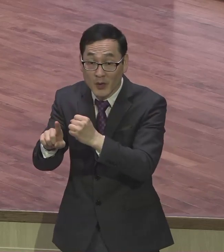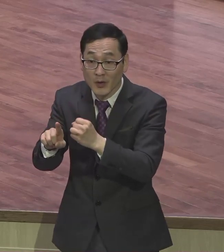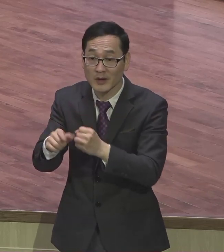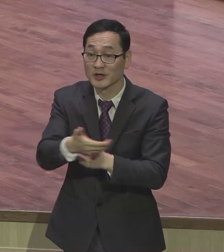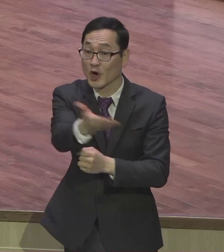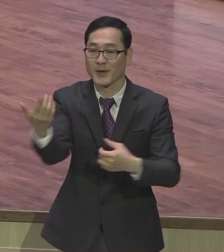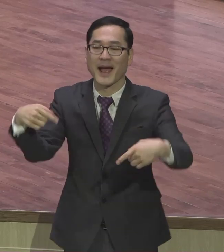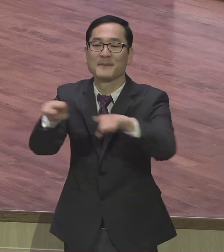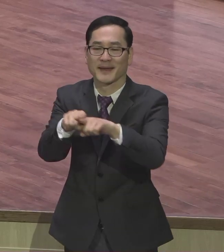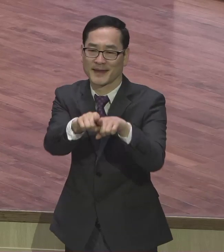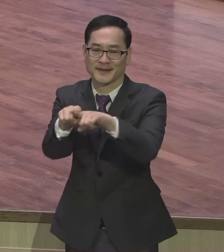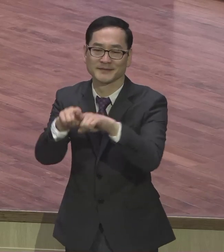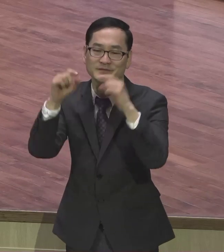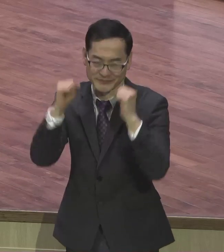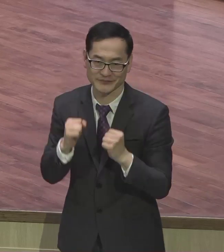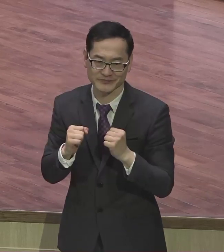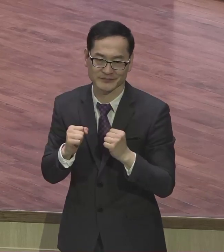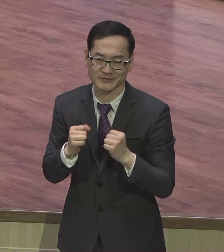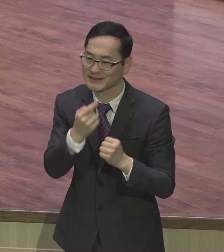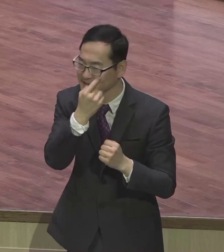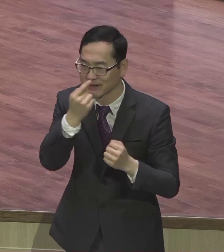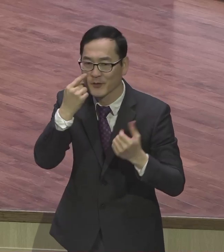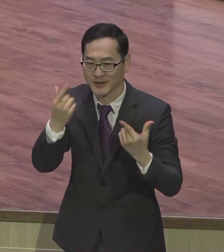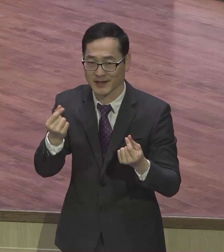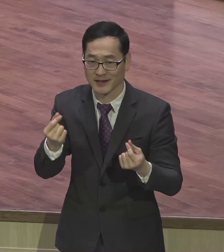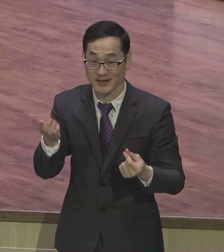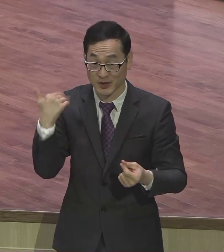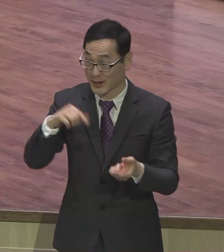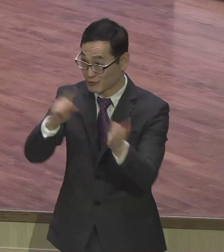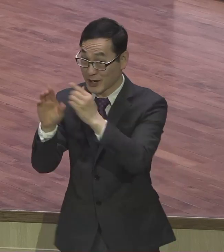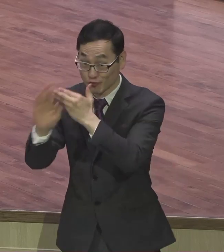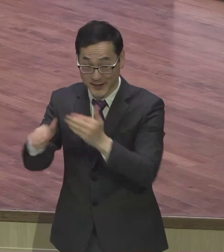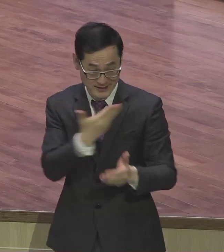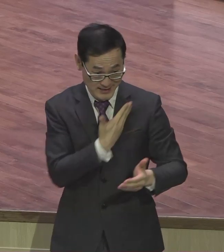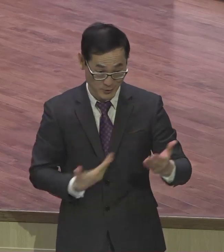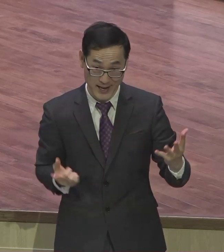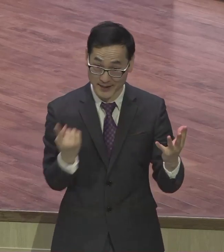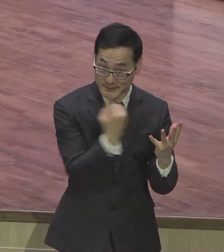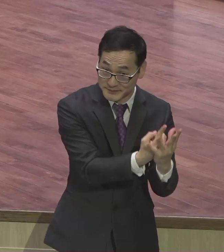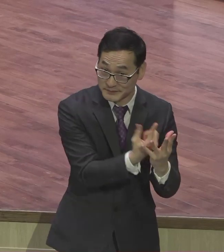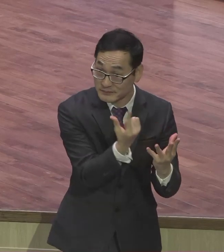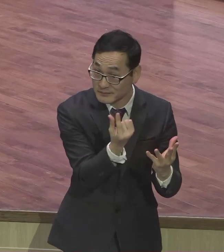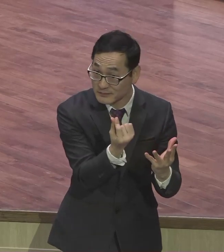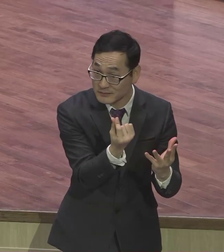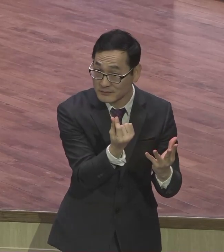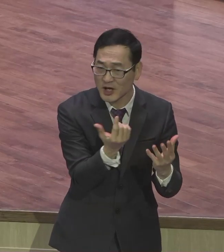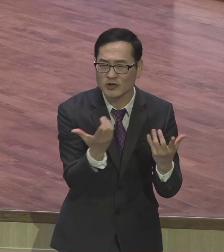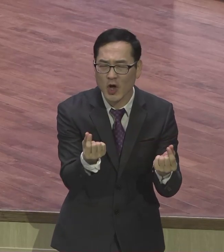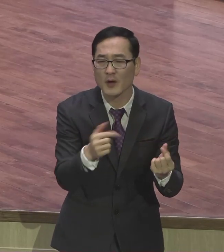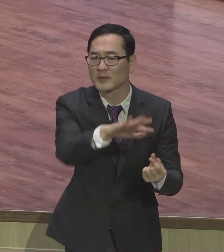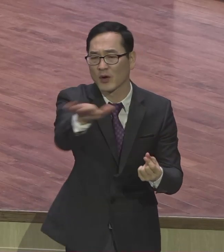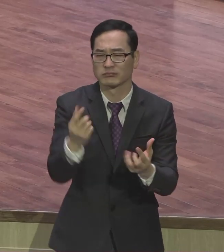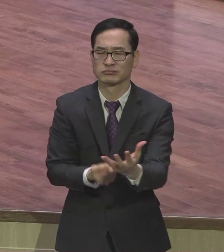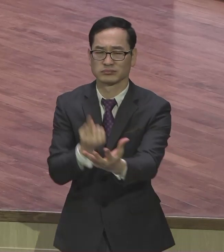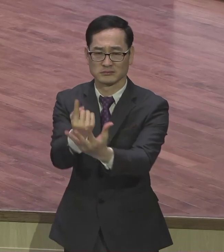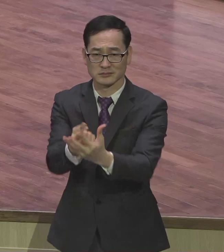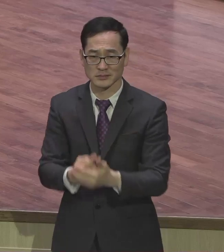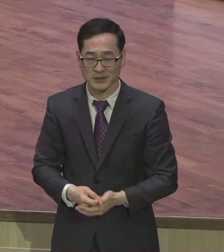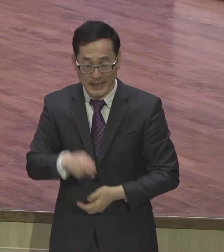거예요 부활하셔서 제자들과 함께 계셨잖아요 사도 바울은 로마서 5장 10절로 11절에 이 사실을 확신에